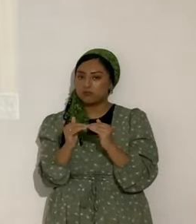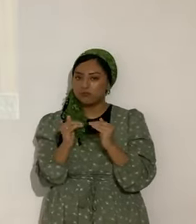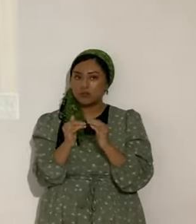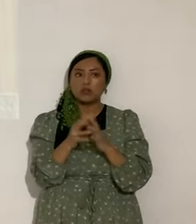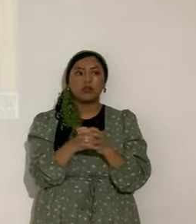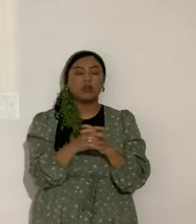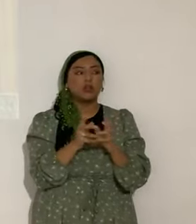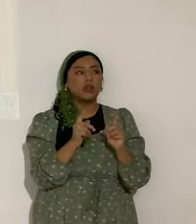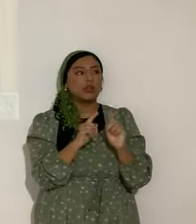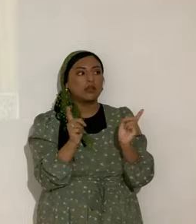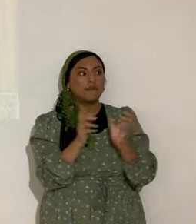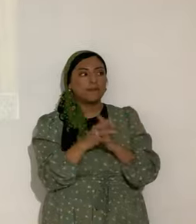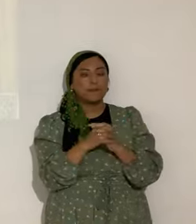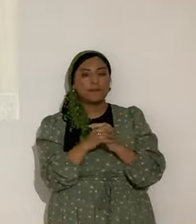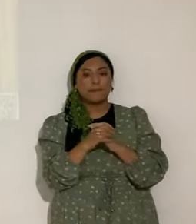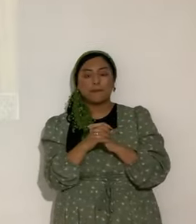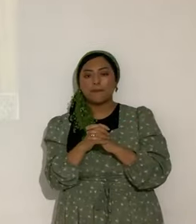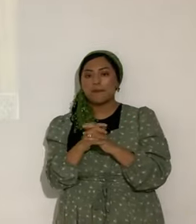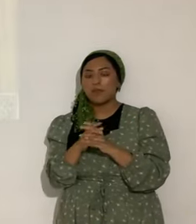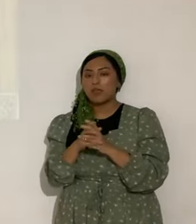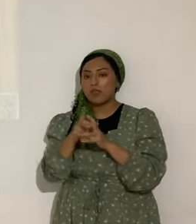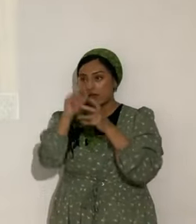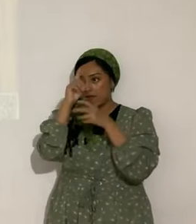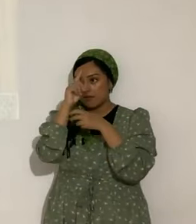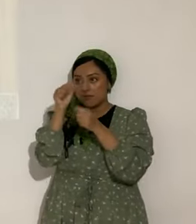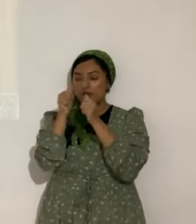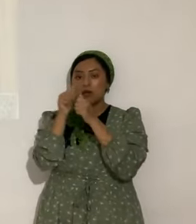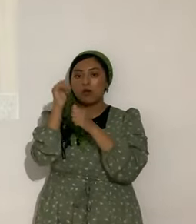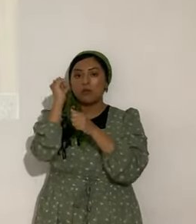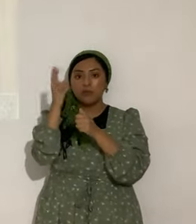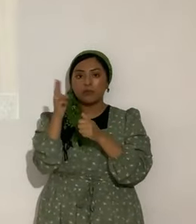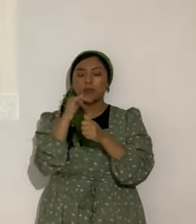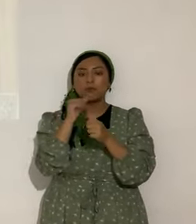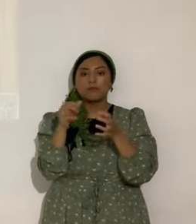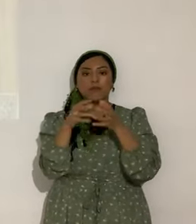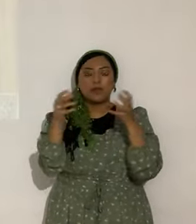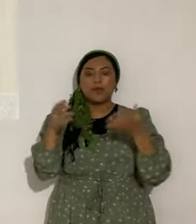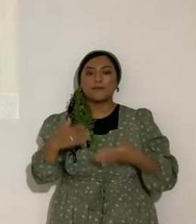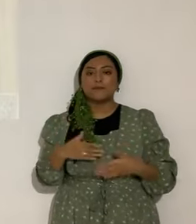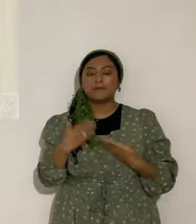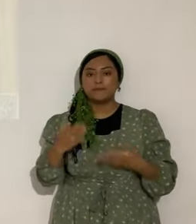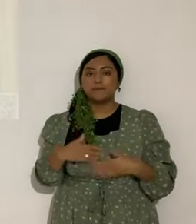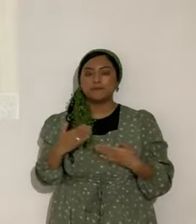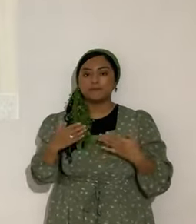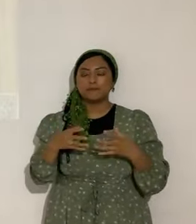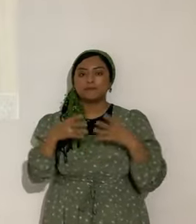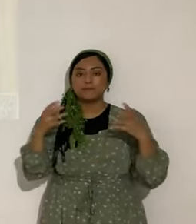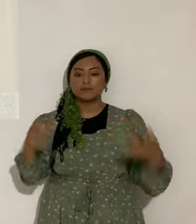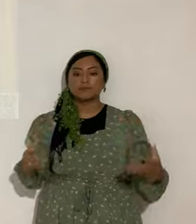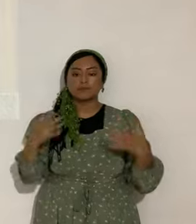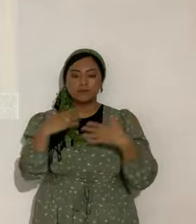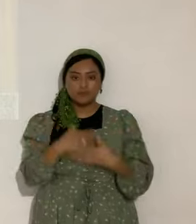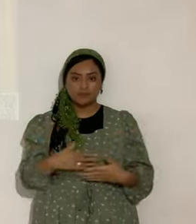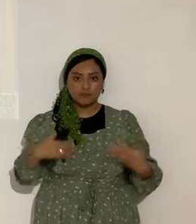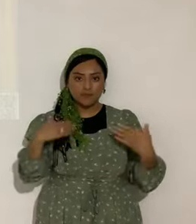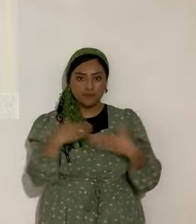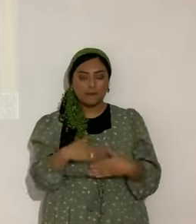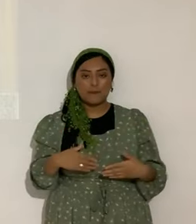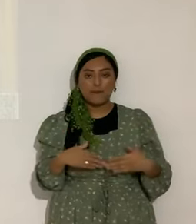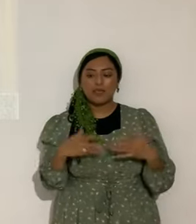No. No, no, no. Pero el que confía en Yahweh es muy feliz. Es muy dichoso. Es muy... Aquí dice